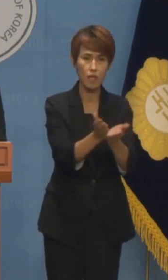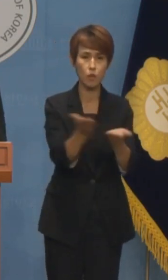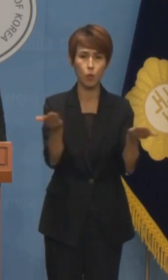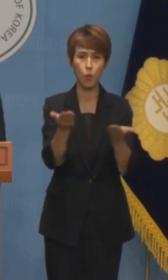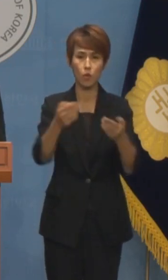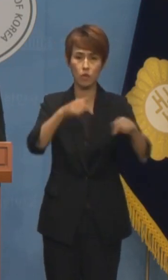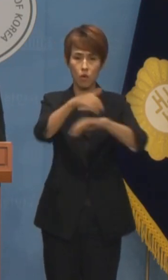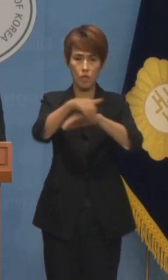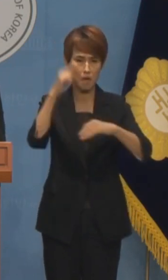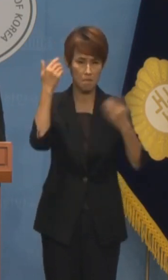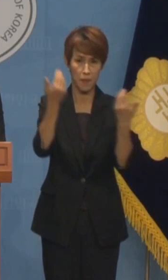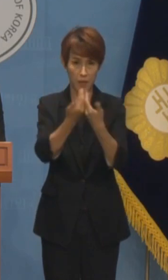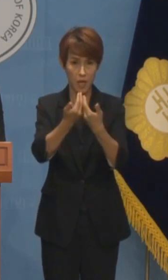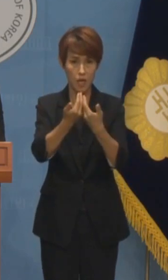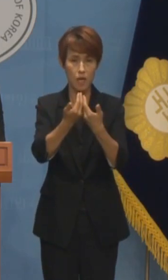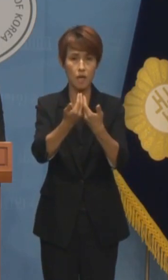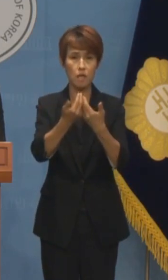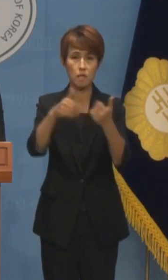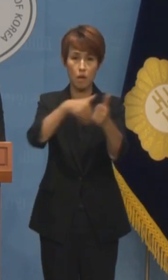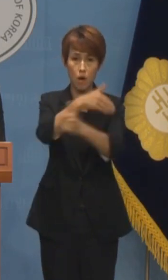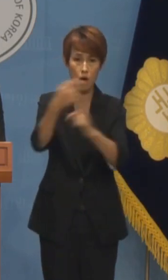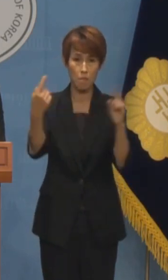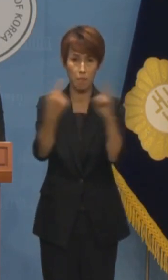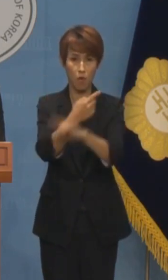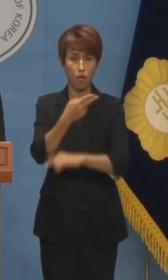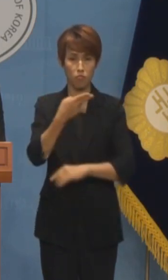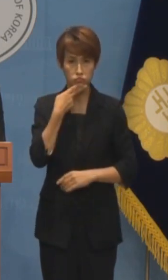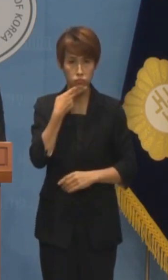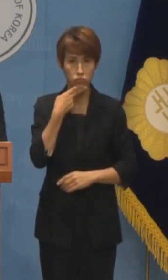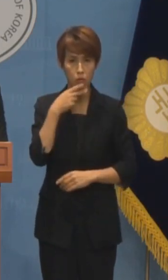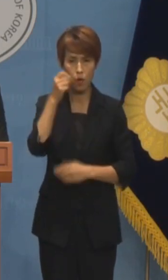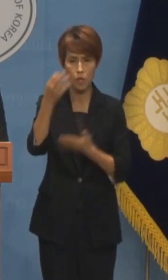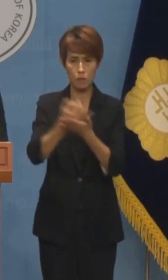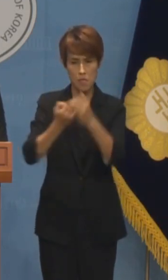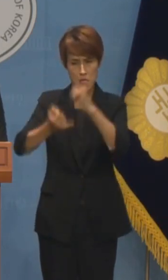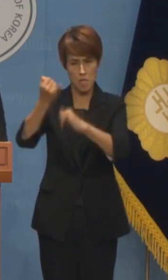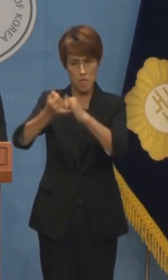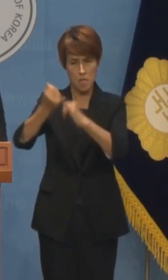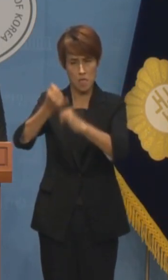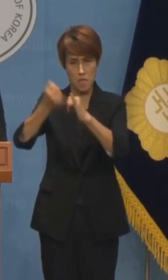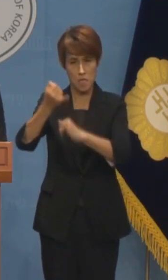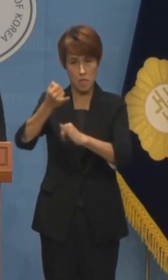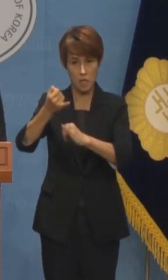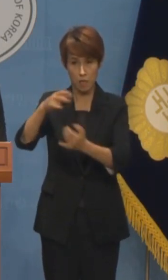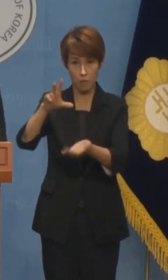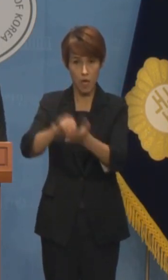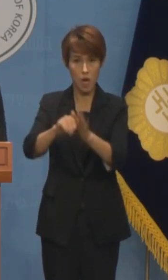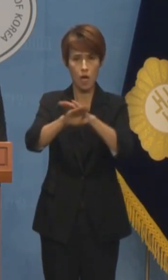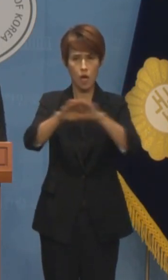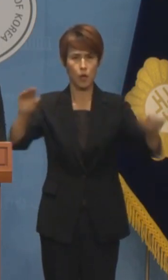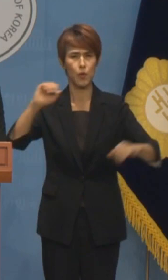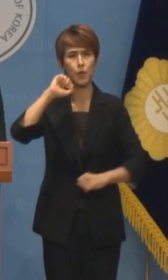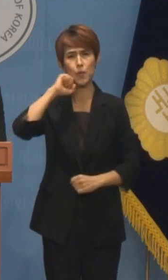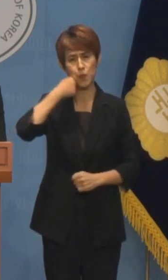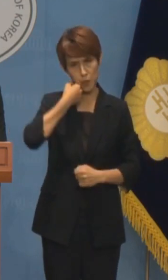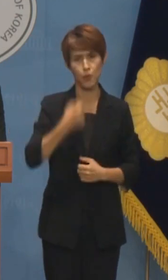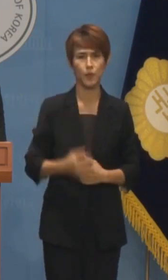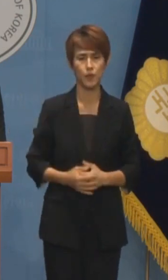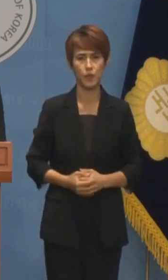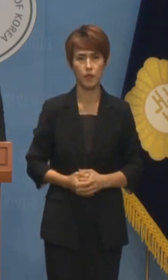국정기조를 전환하지 않고서 천문학적 체불임금 사태는 절대로 해결되지 않을 것입니다